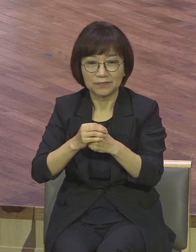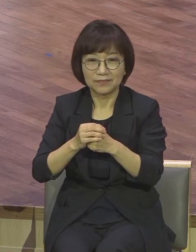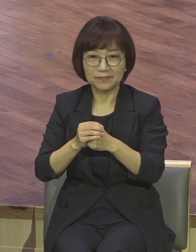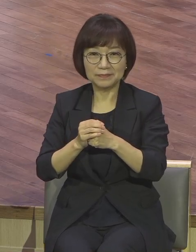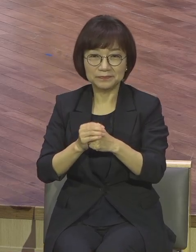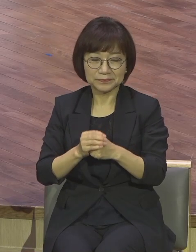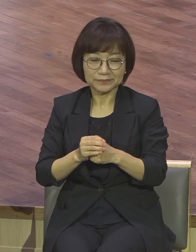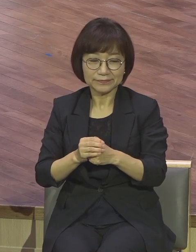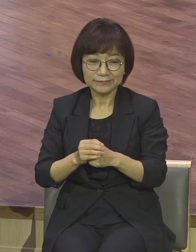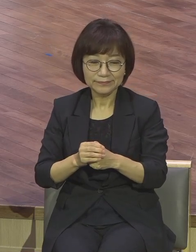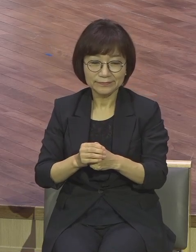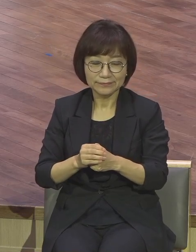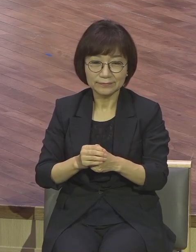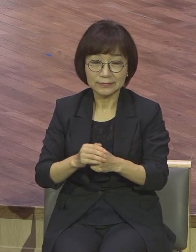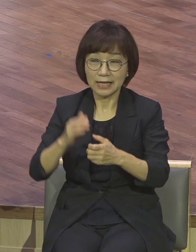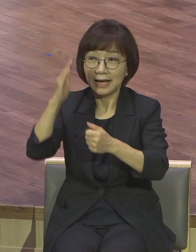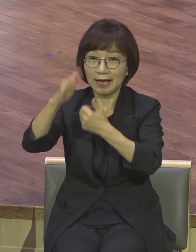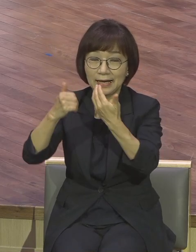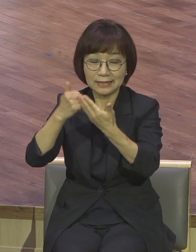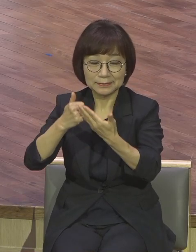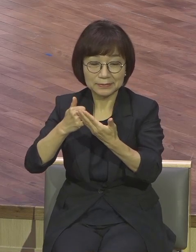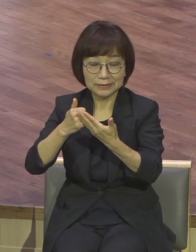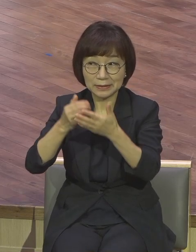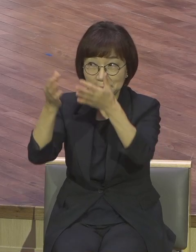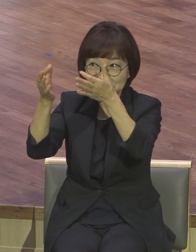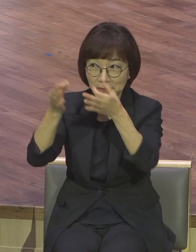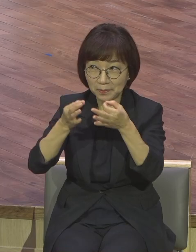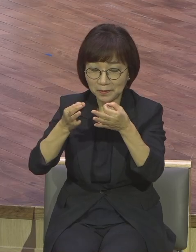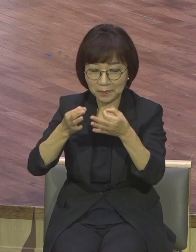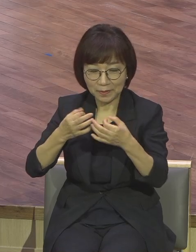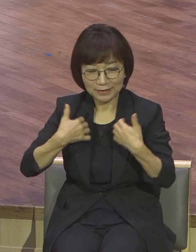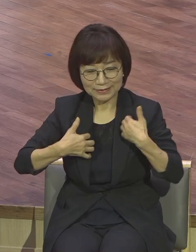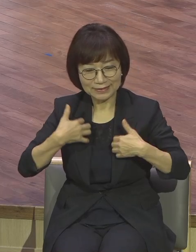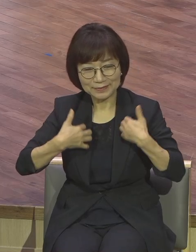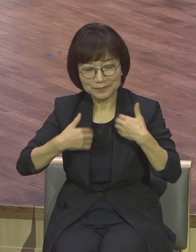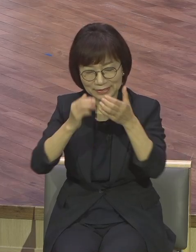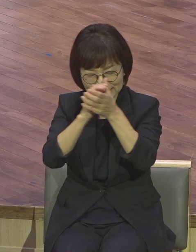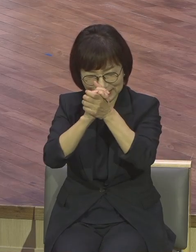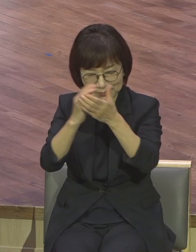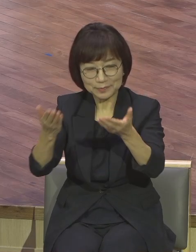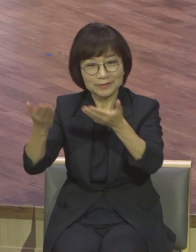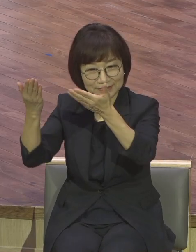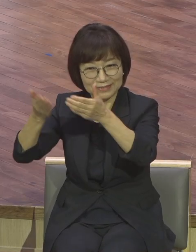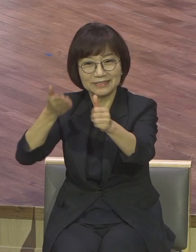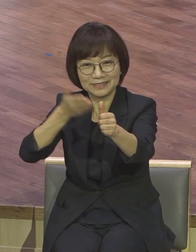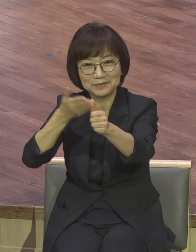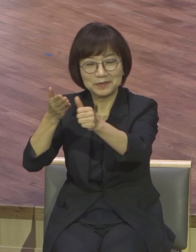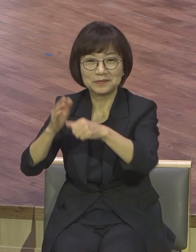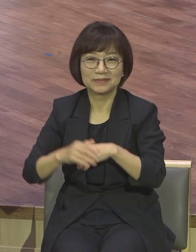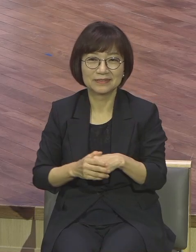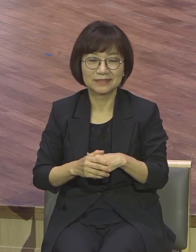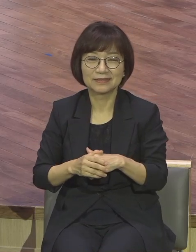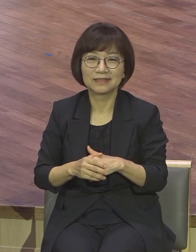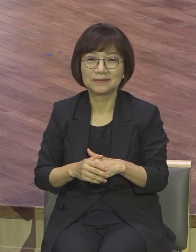기분 좋은 기도 아 어떻게 내 마음을 그렇게 알지 이 상황 속에서 참